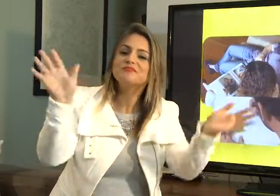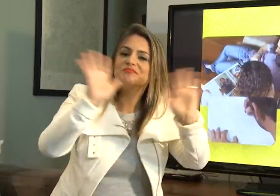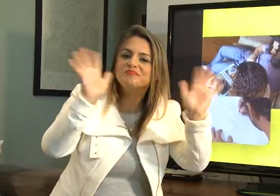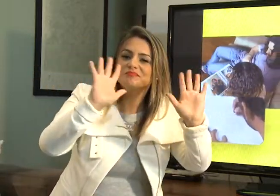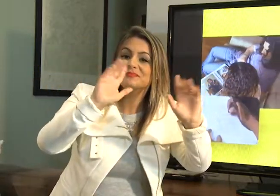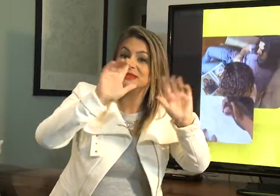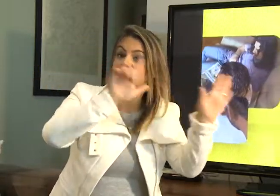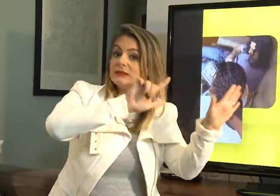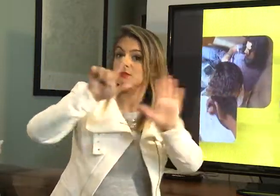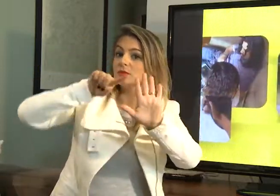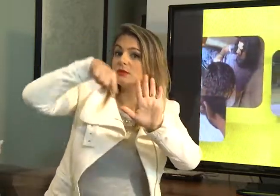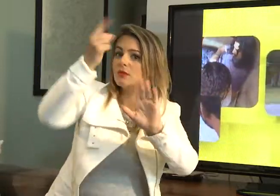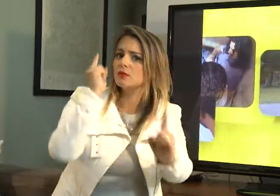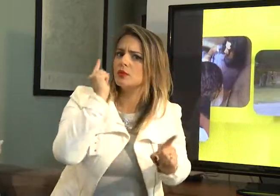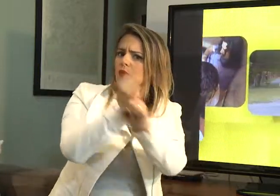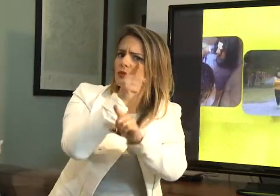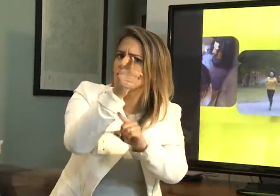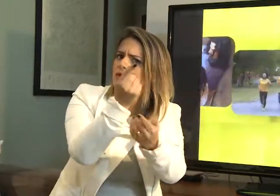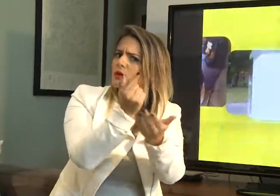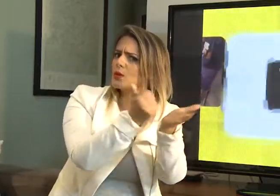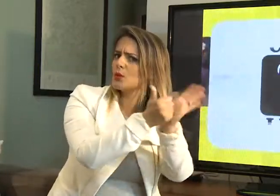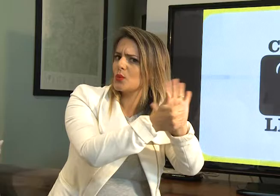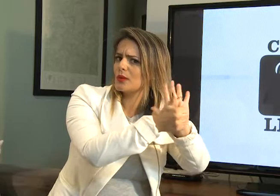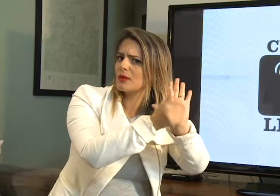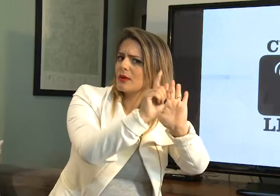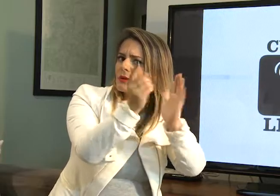Até a semana que vem, no próximo Curta Libras!